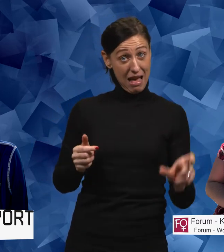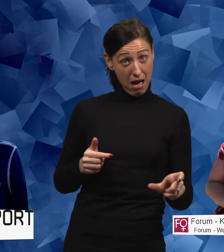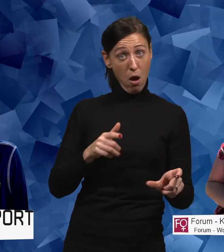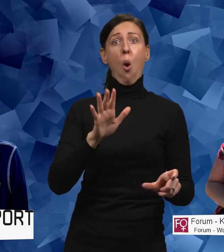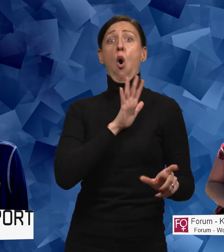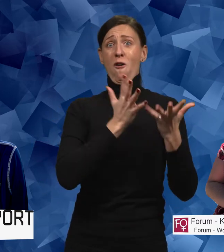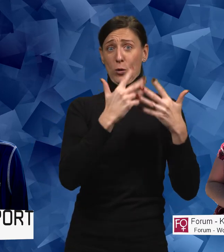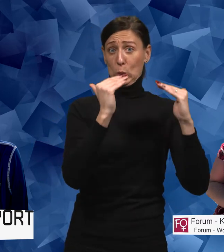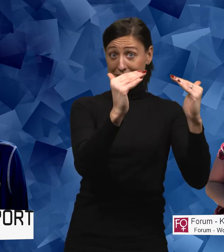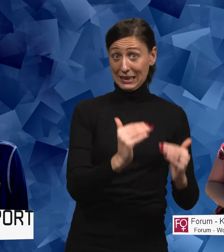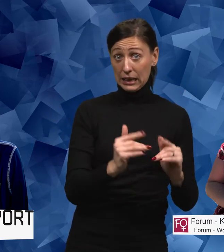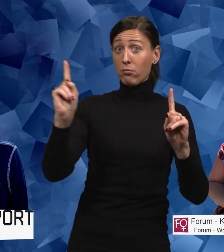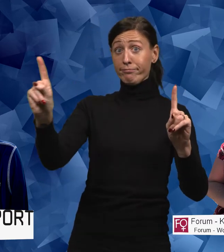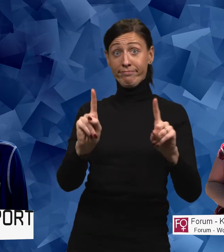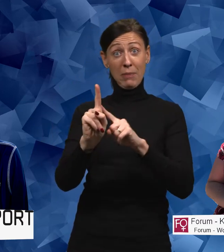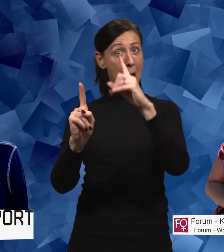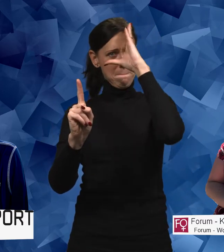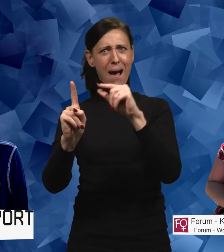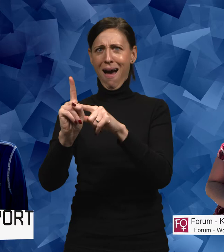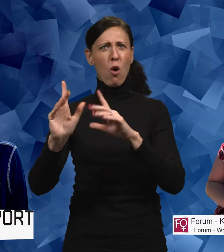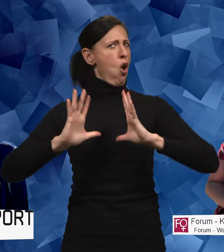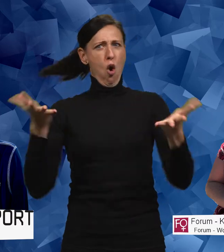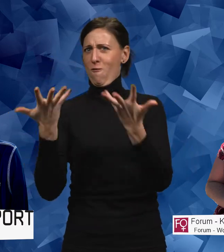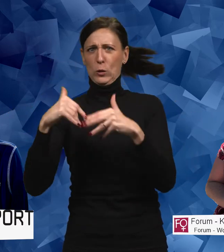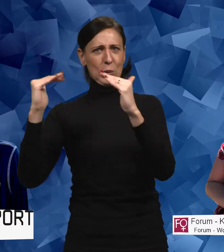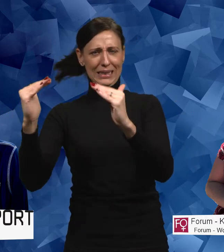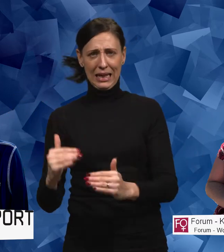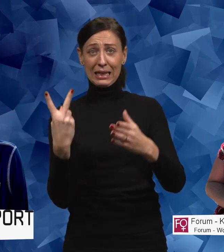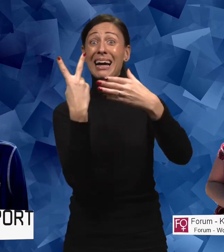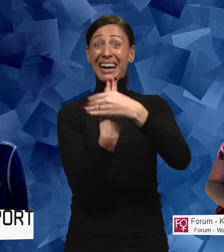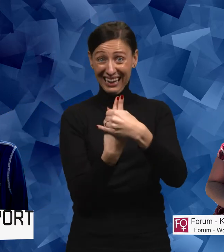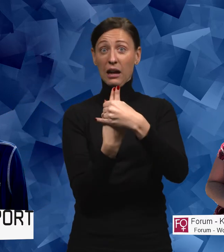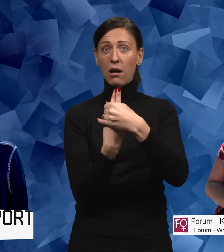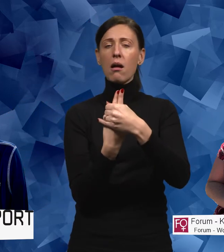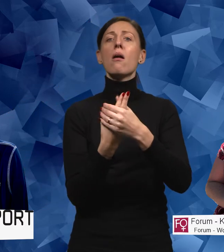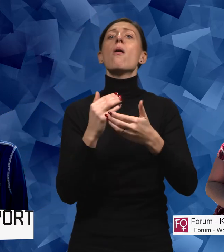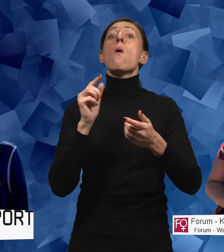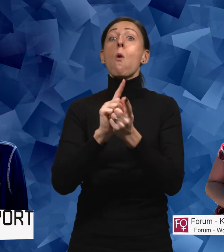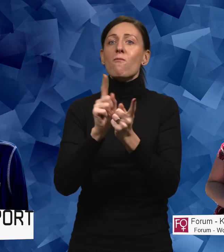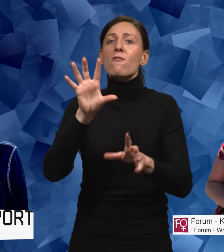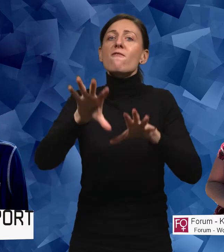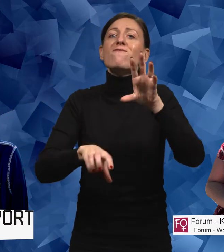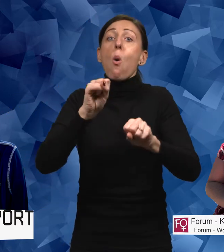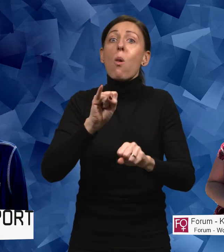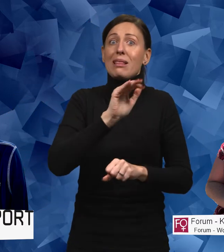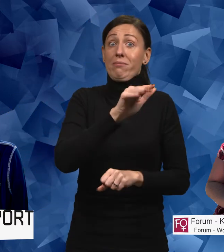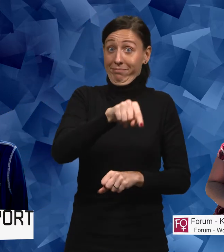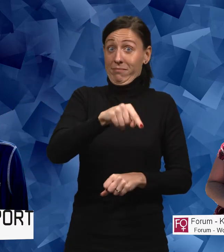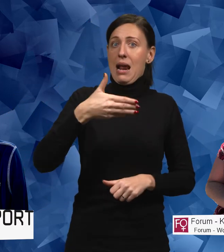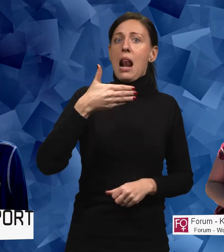med funktionsnedsättning som lever med en man utan funktionsnedsättning. Och det är våld i den här relationen så